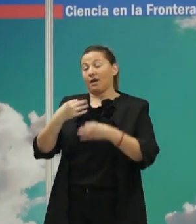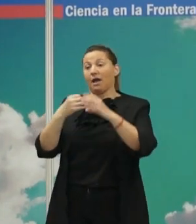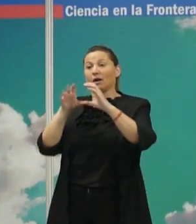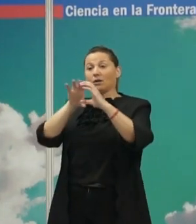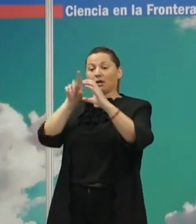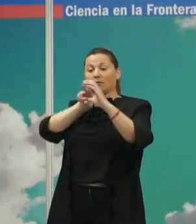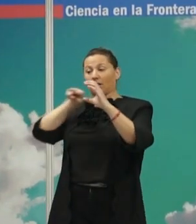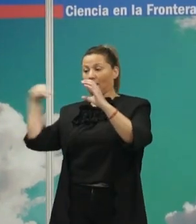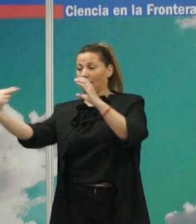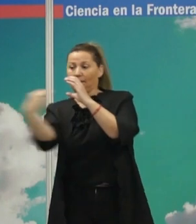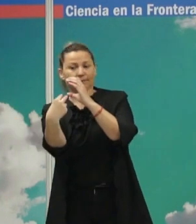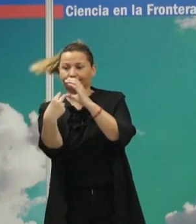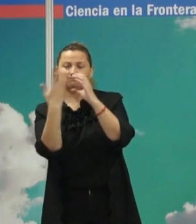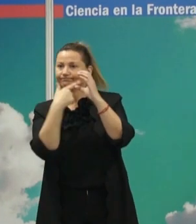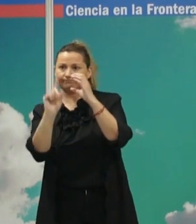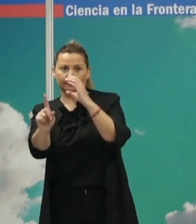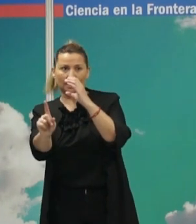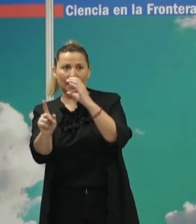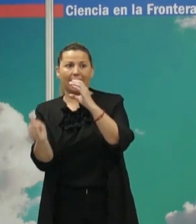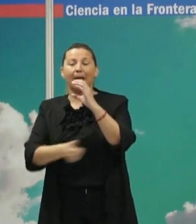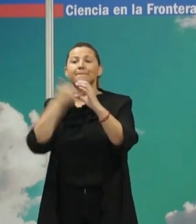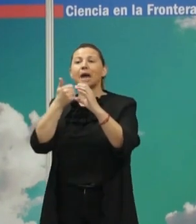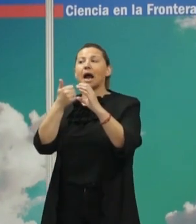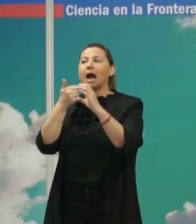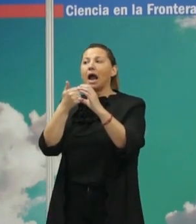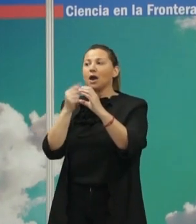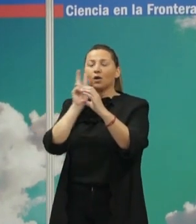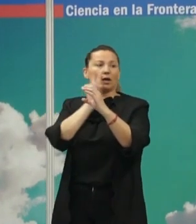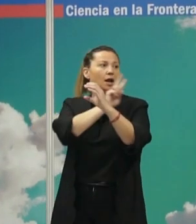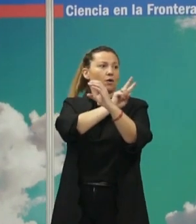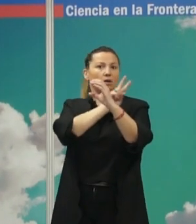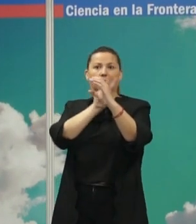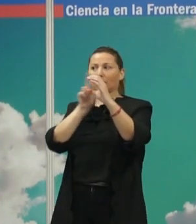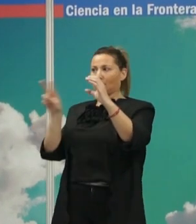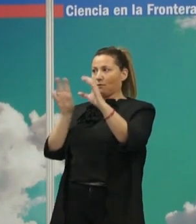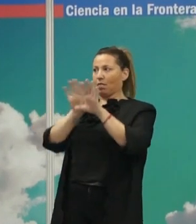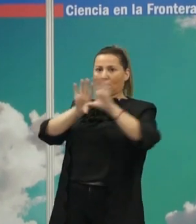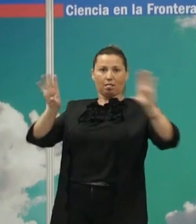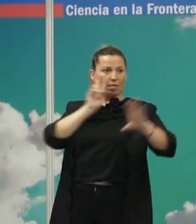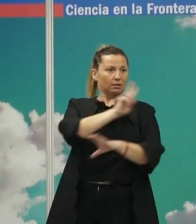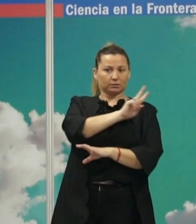vista lo que conocemos de las galaxias es más basado en lo que vemos en otras galaxias que lo vemos de la nuestra es más así